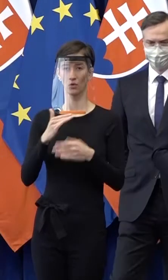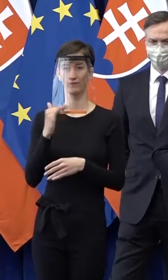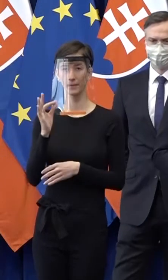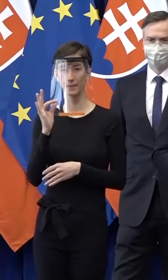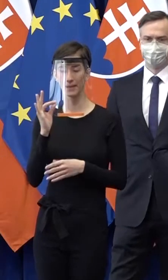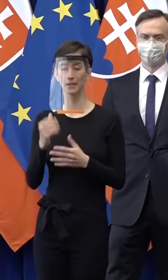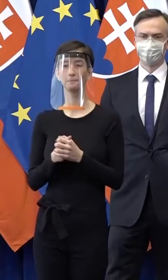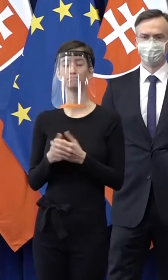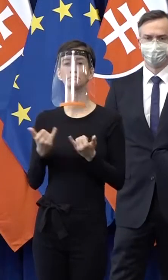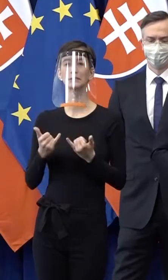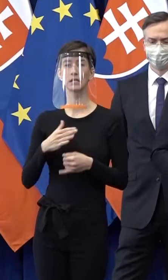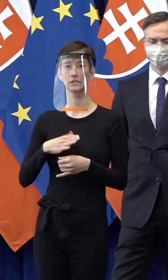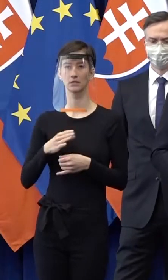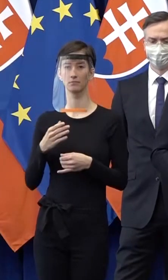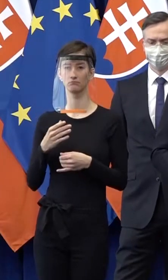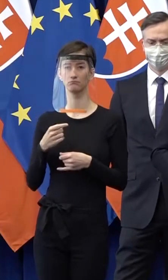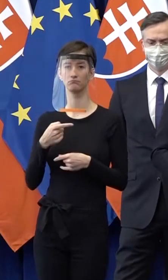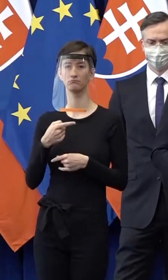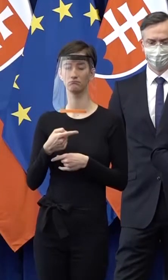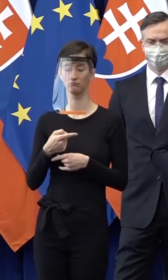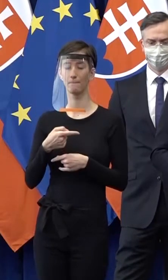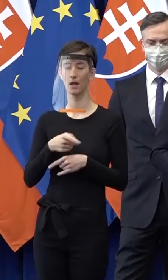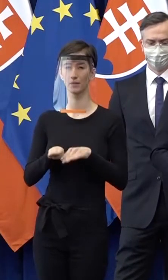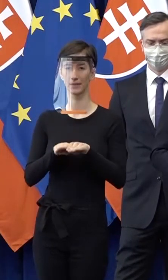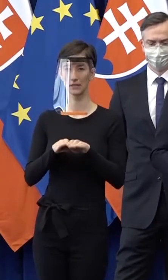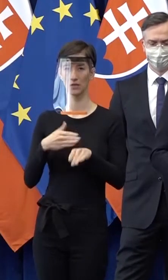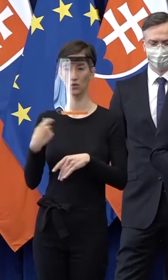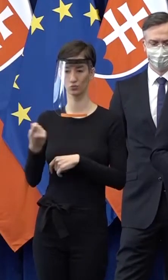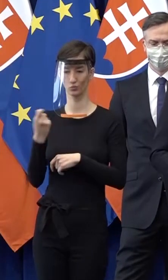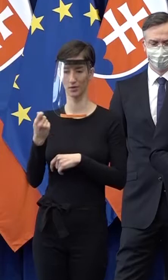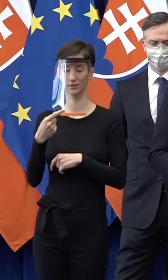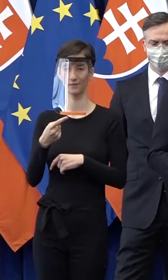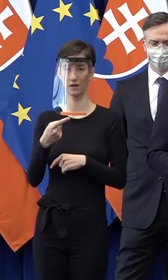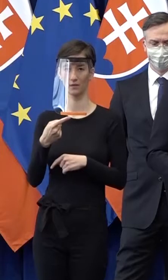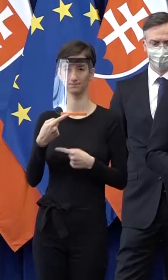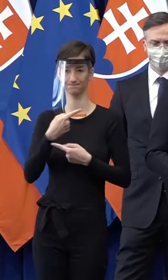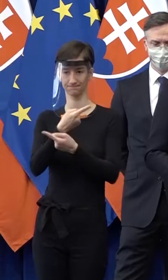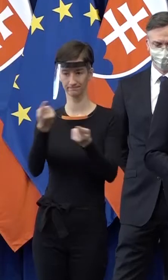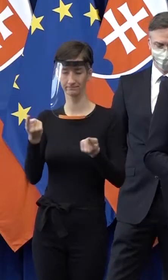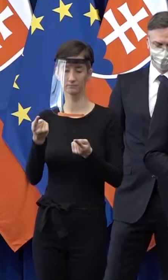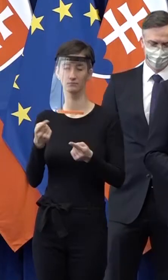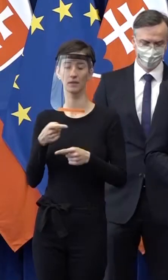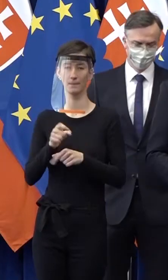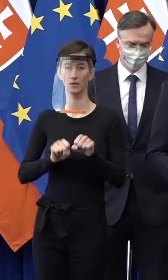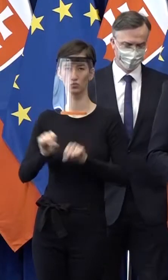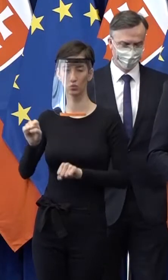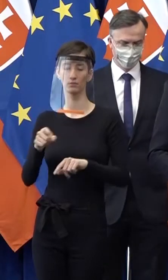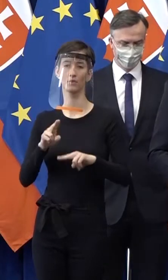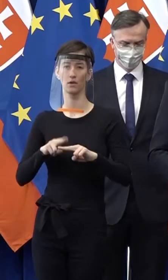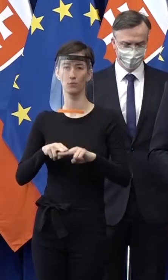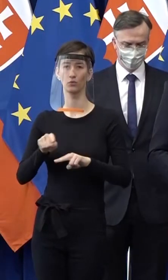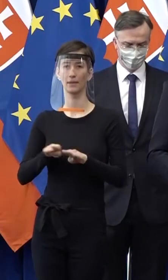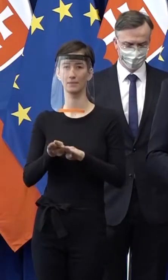Dovolte, aby som priestor dal aj pánovi ministrovi hospodárstva a potom aj pánovi ministrovi práci